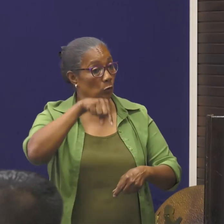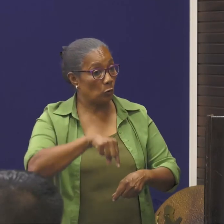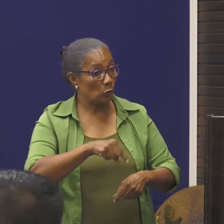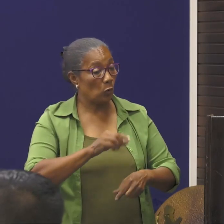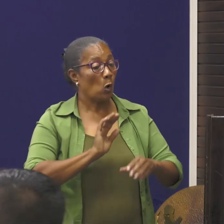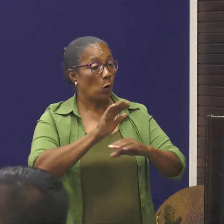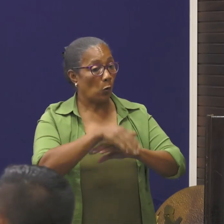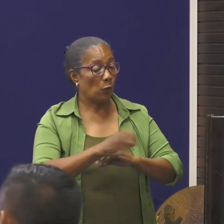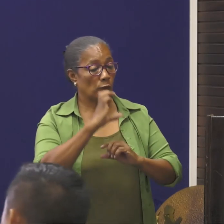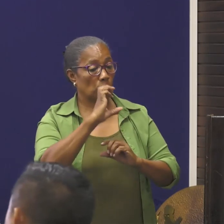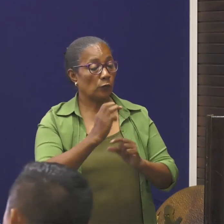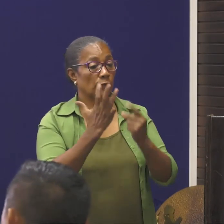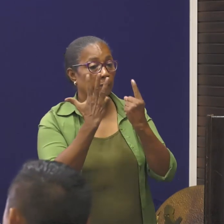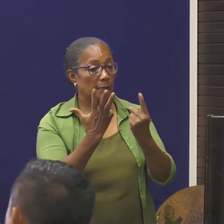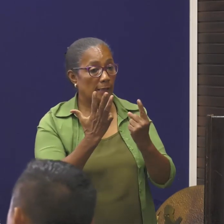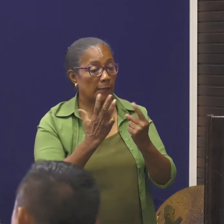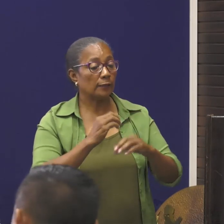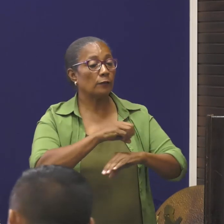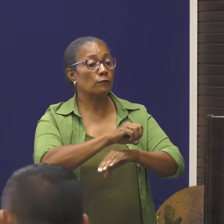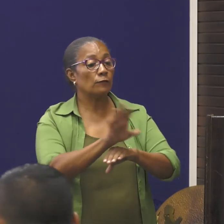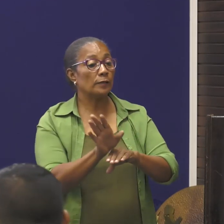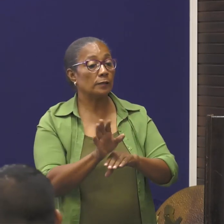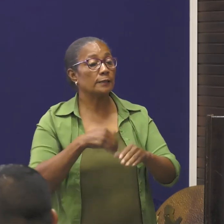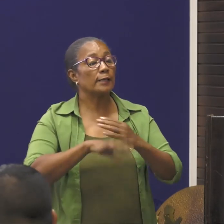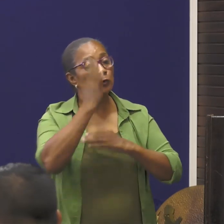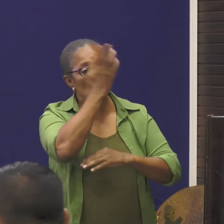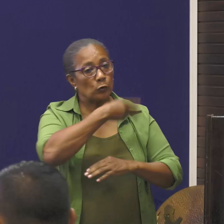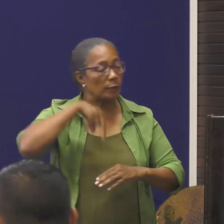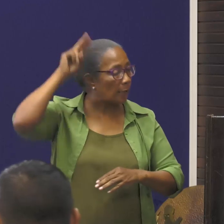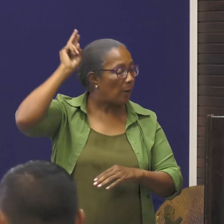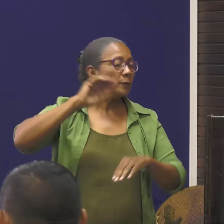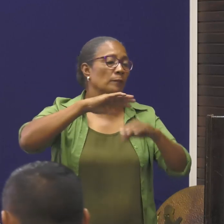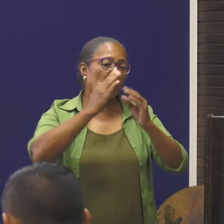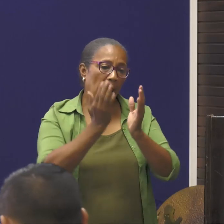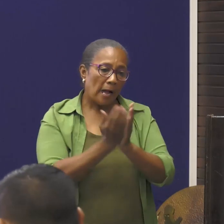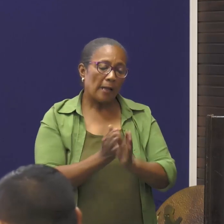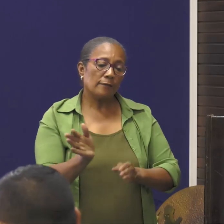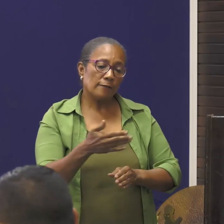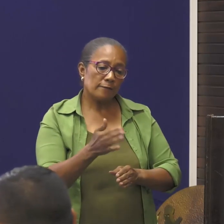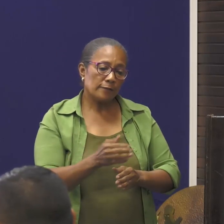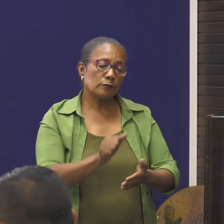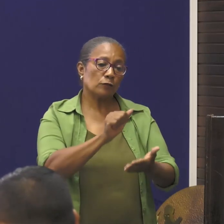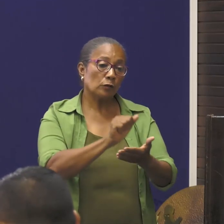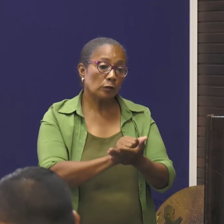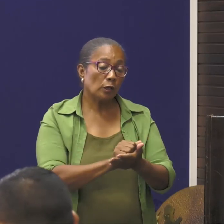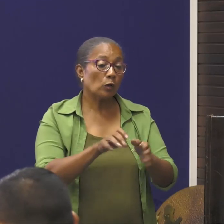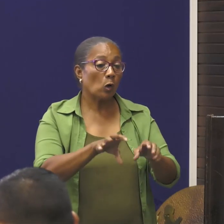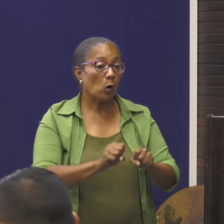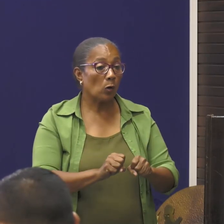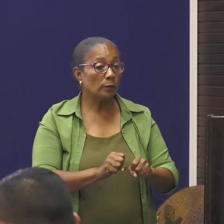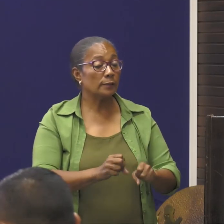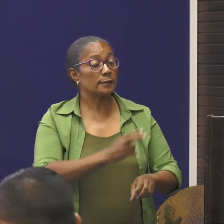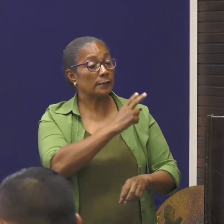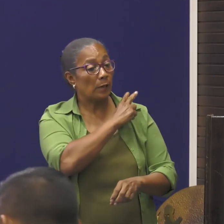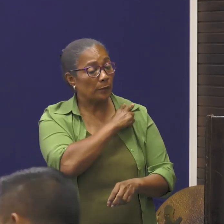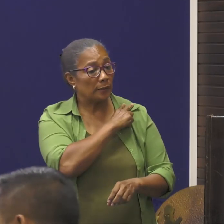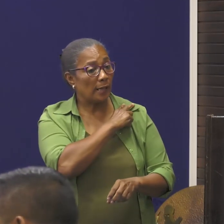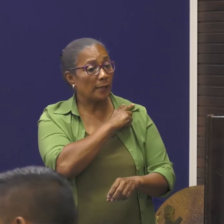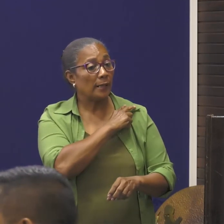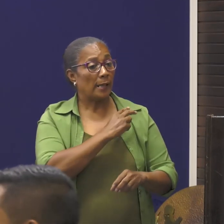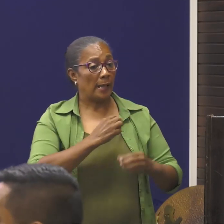het COVID-19 virus, in Suriname, alle visvergunninghouders, als mededienstkapitein, en